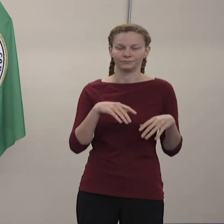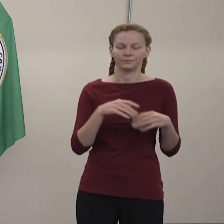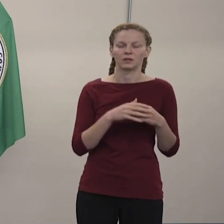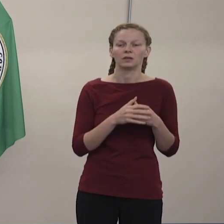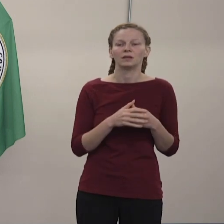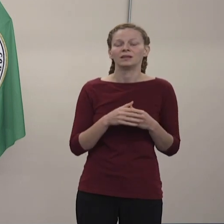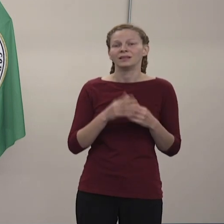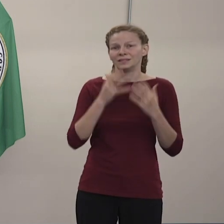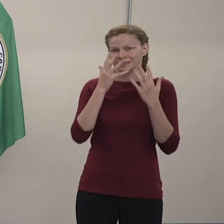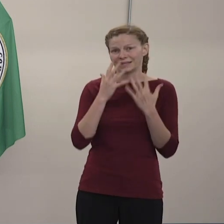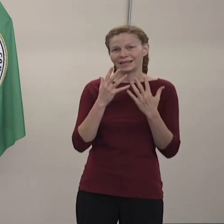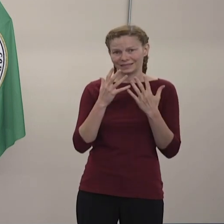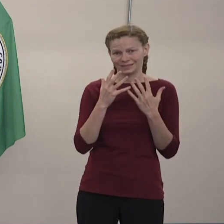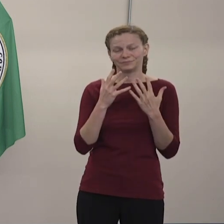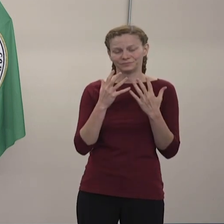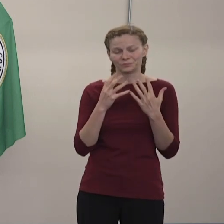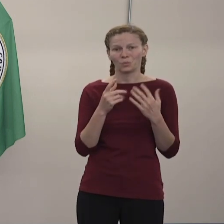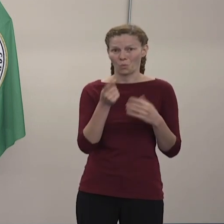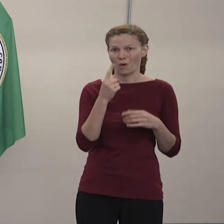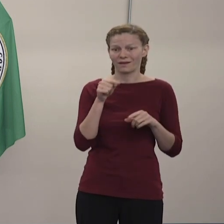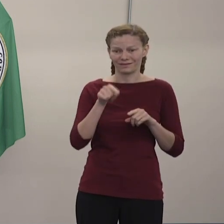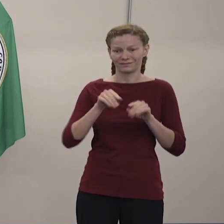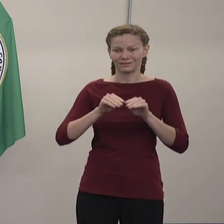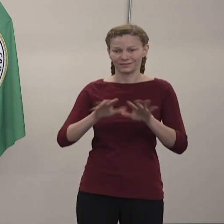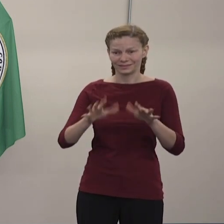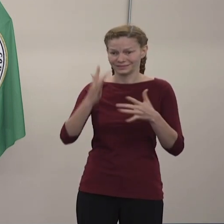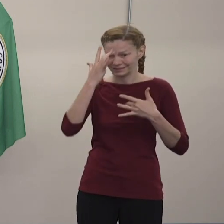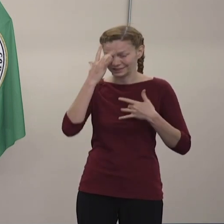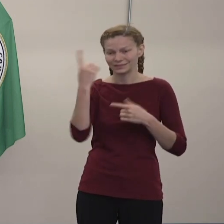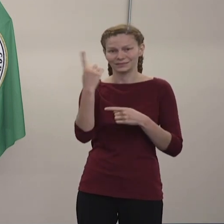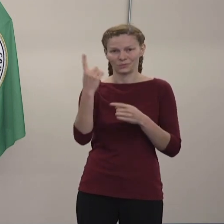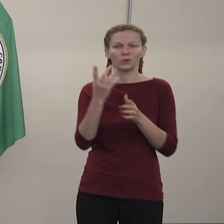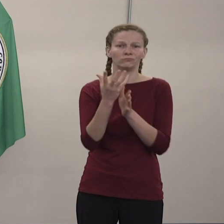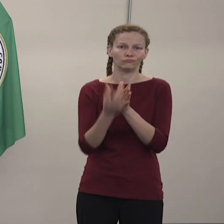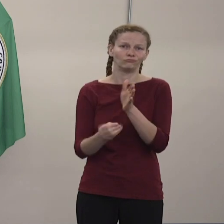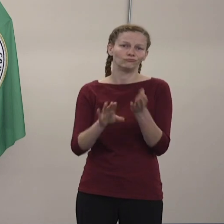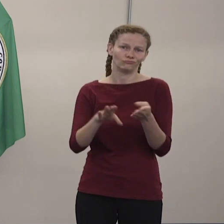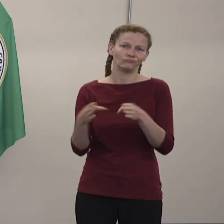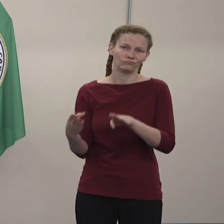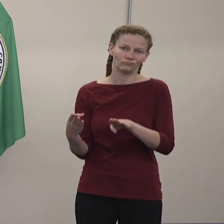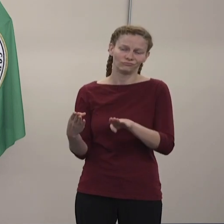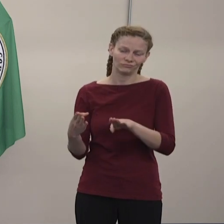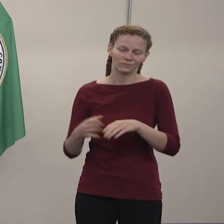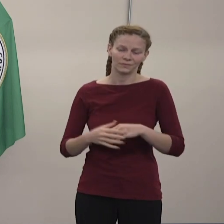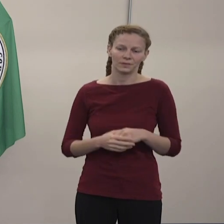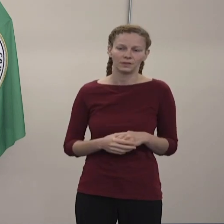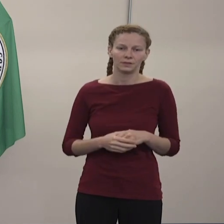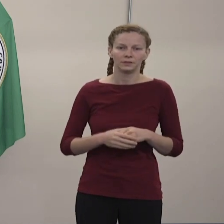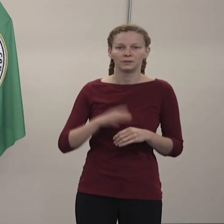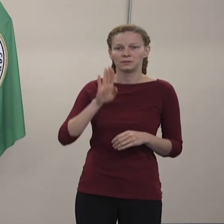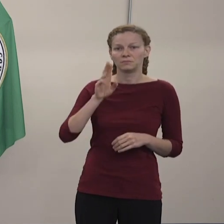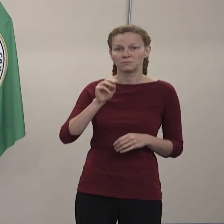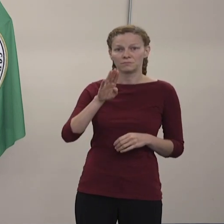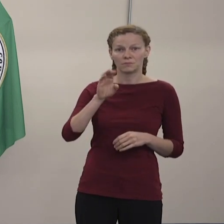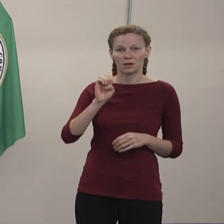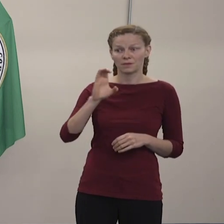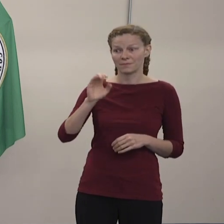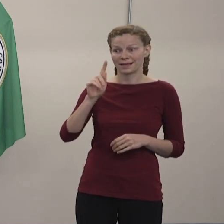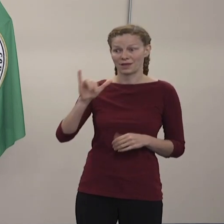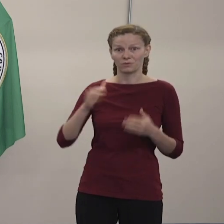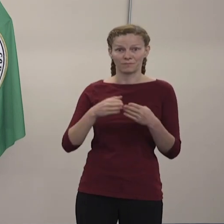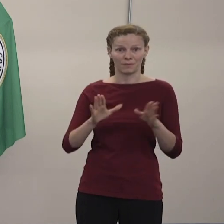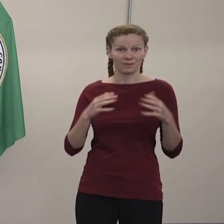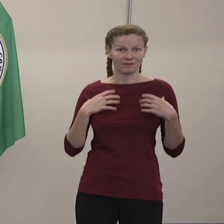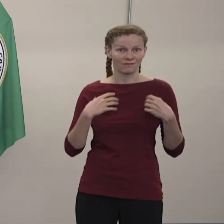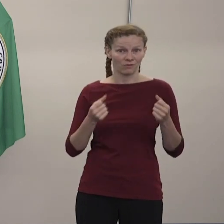tenido la primera muerte asociada con estos brotes. El servicio público del condado de